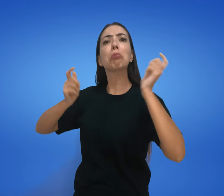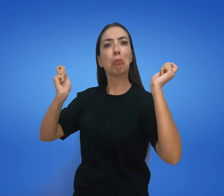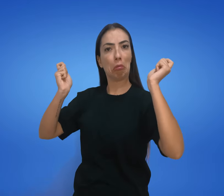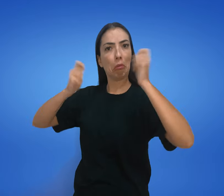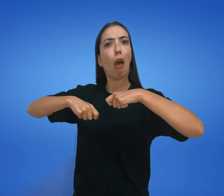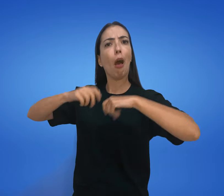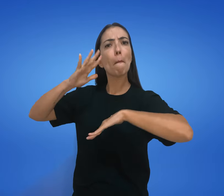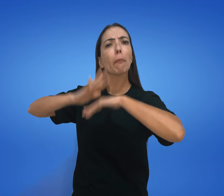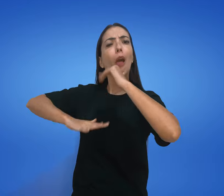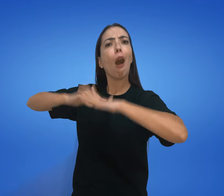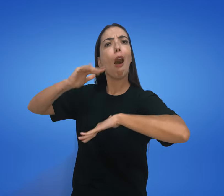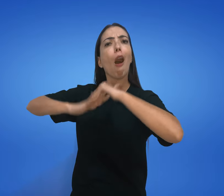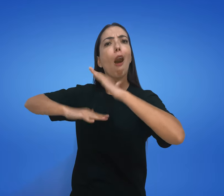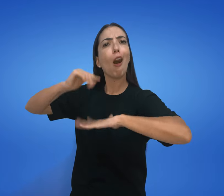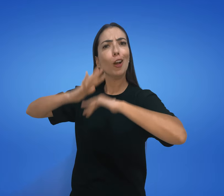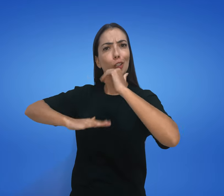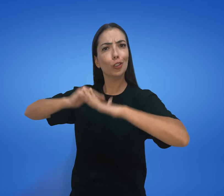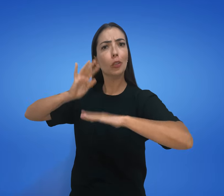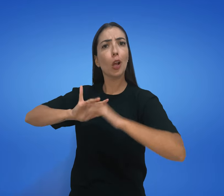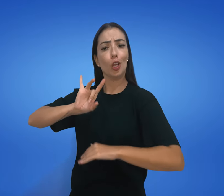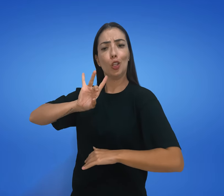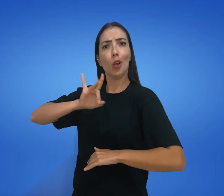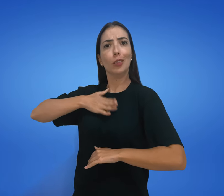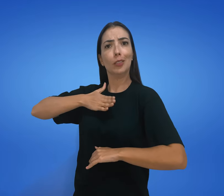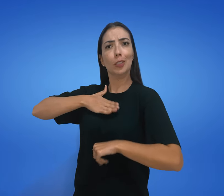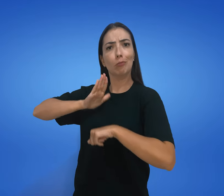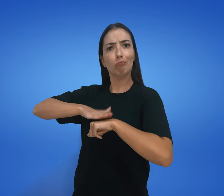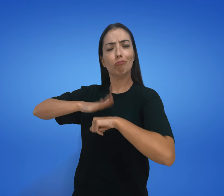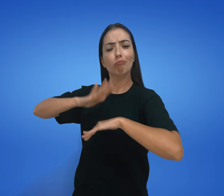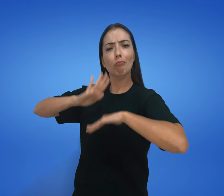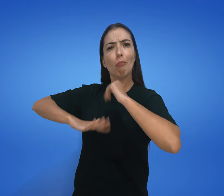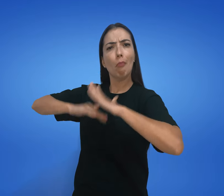E então você estará praticando sozinho.